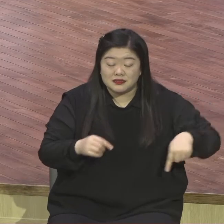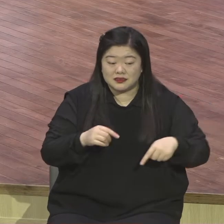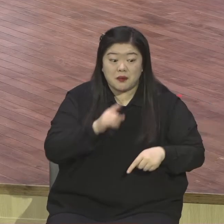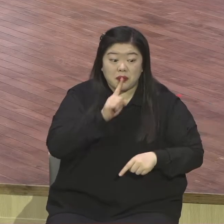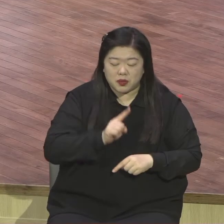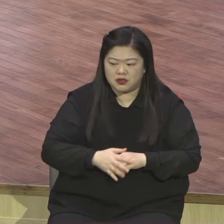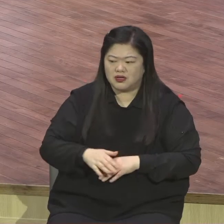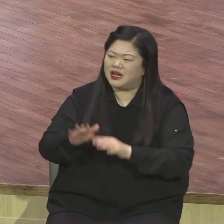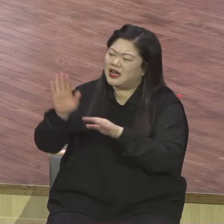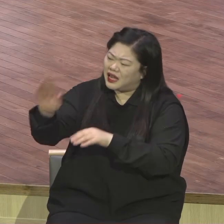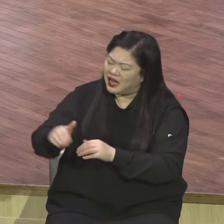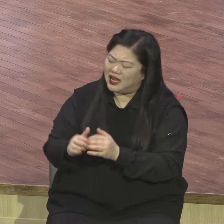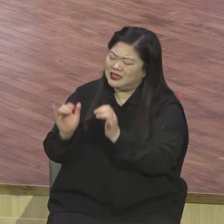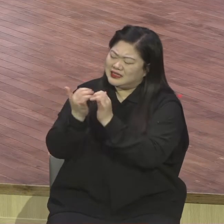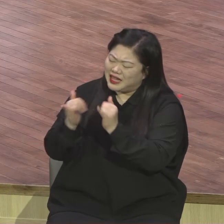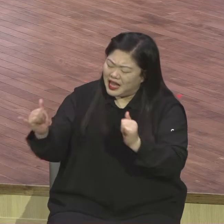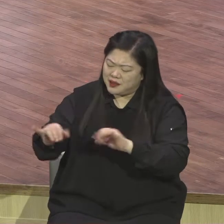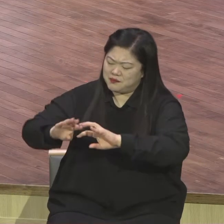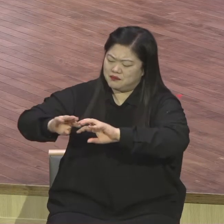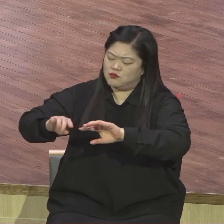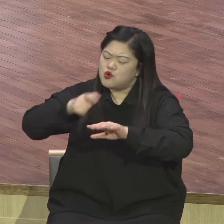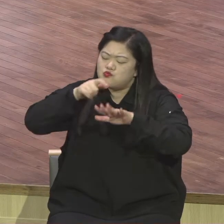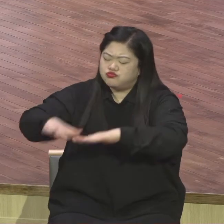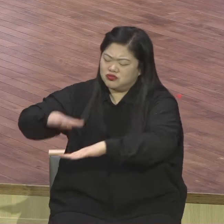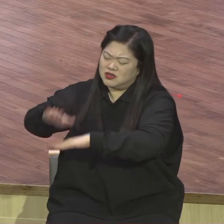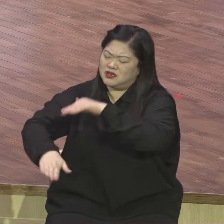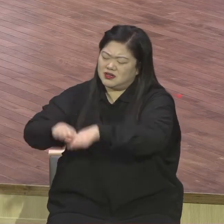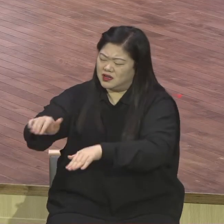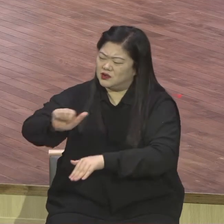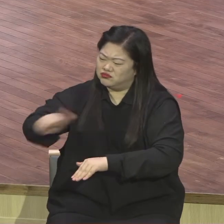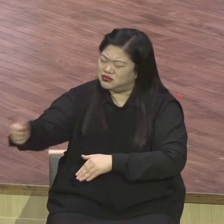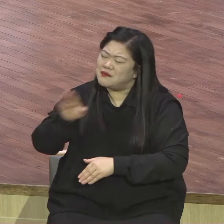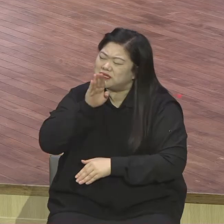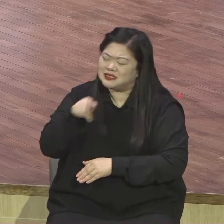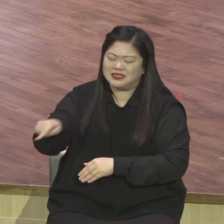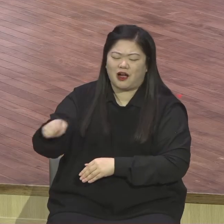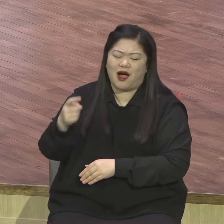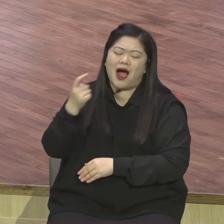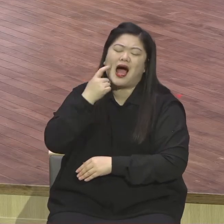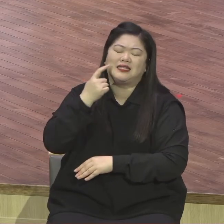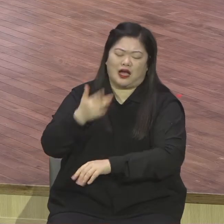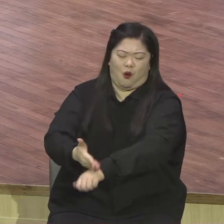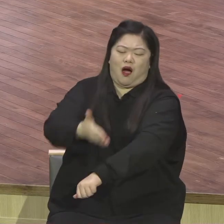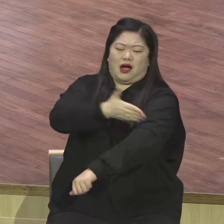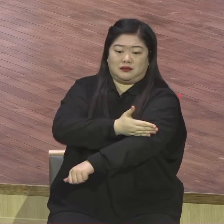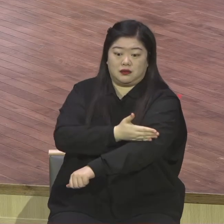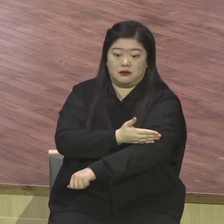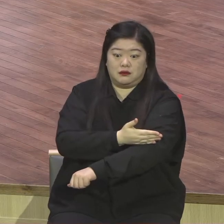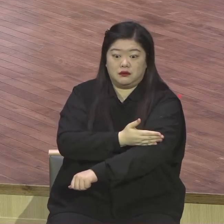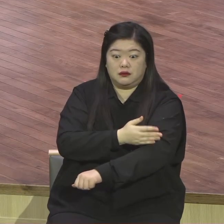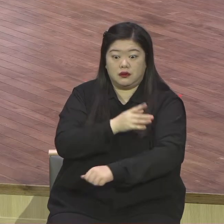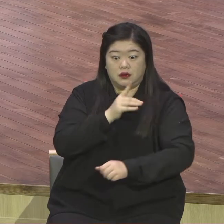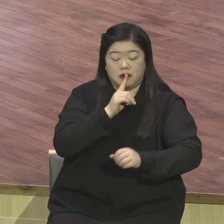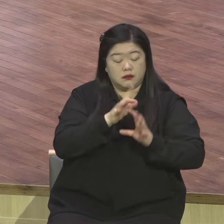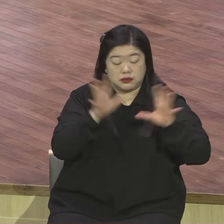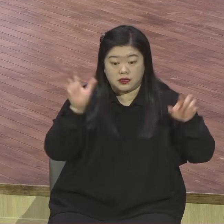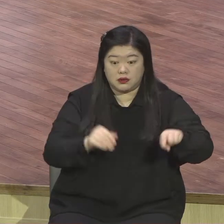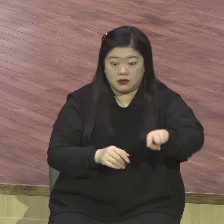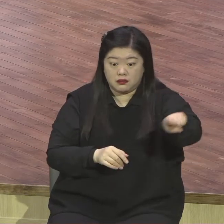이해를 한 거예요. 이 본문을. 사람이 어떻게 바다 위로 걸을 수 있냐. 제자들이